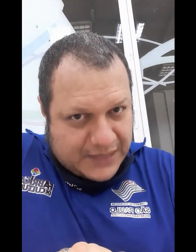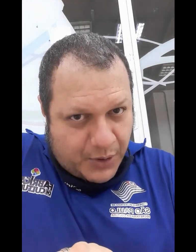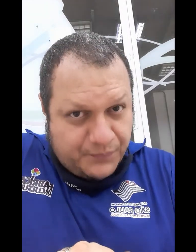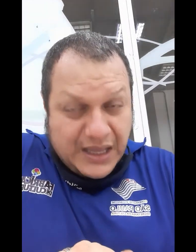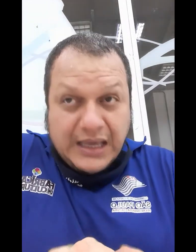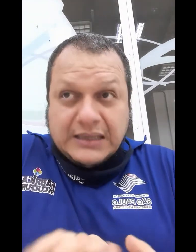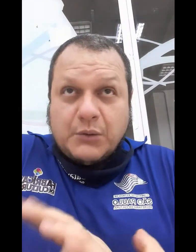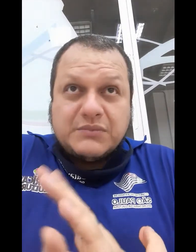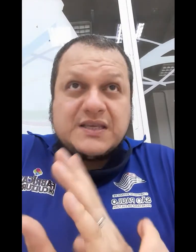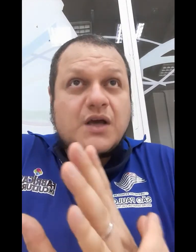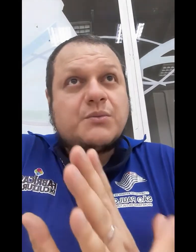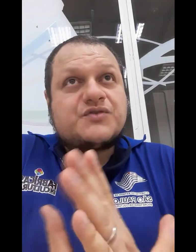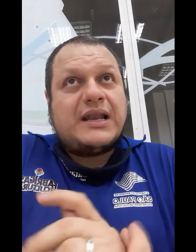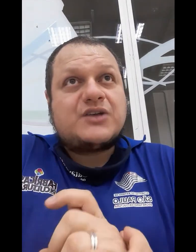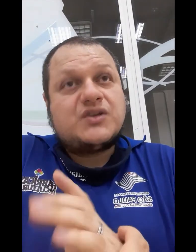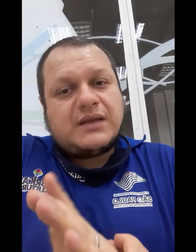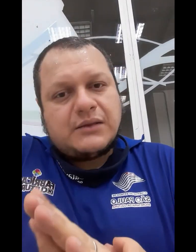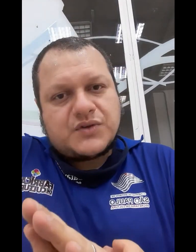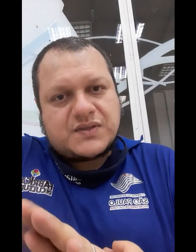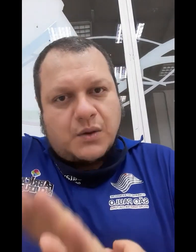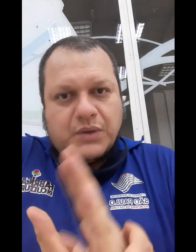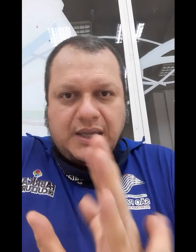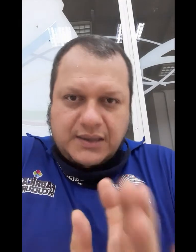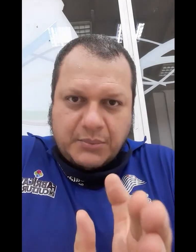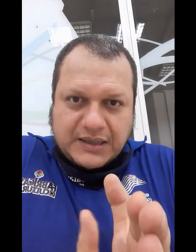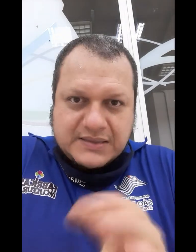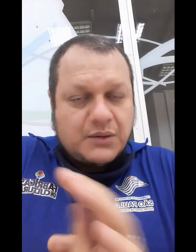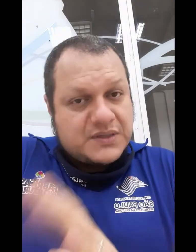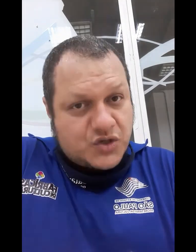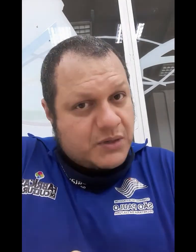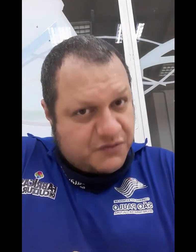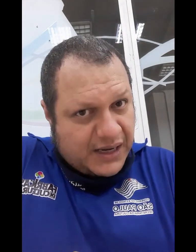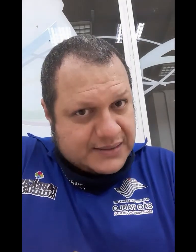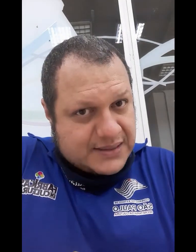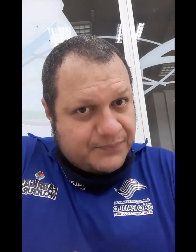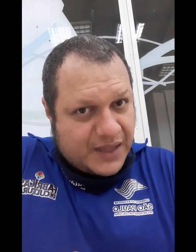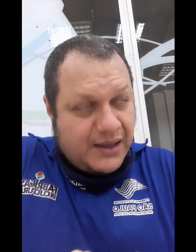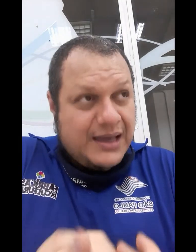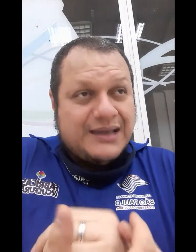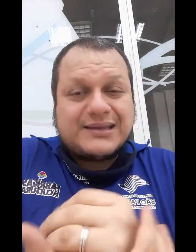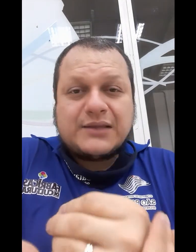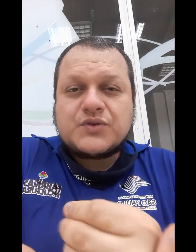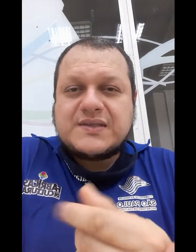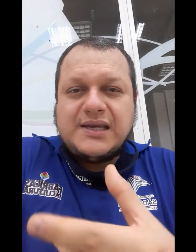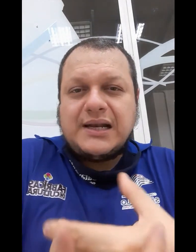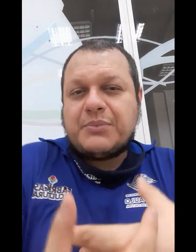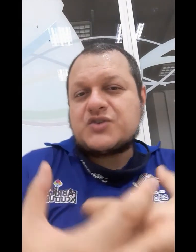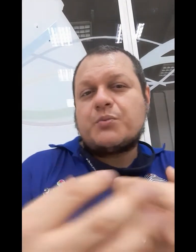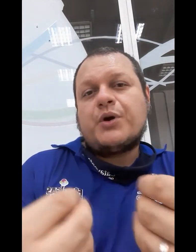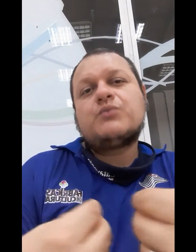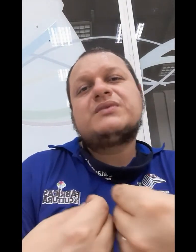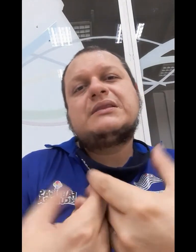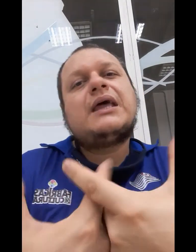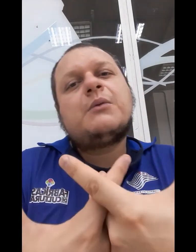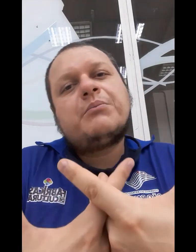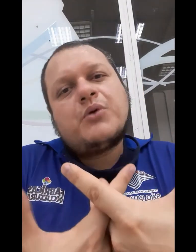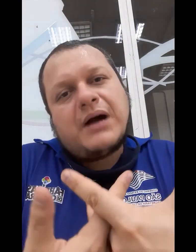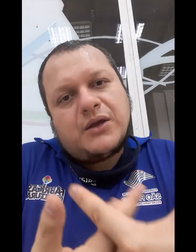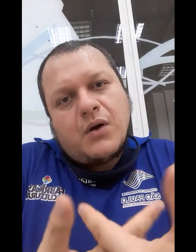tá bom? Então, se nós vamos falar de tradução e interpretação, existe uma diferença, né? Traduzir, ele pressupõe um tempo maior,